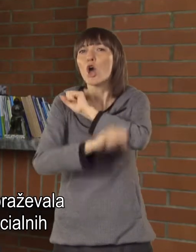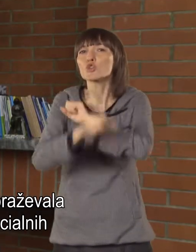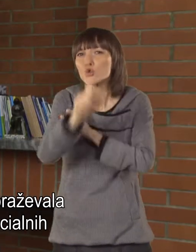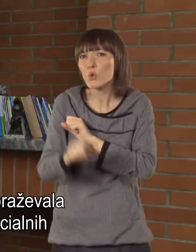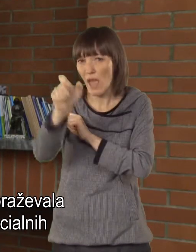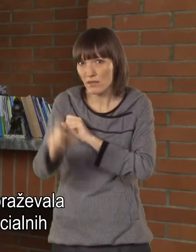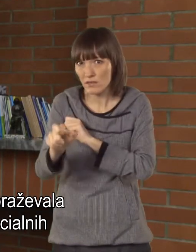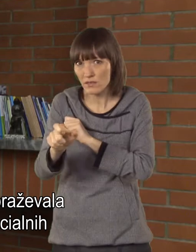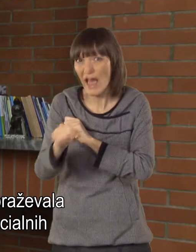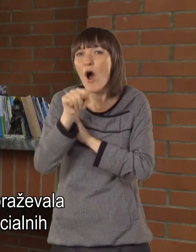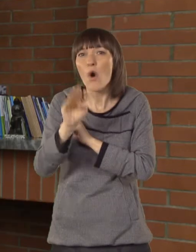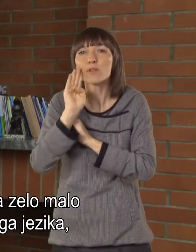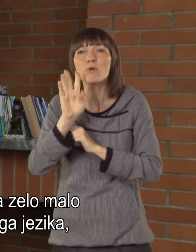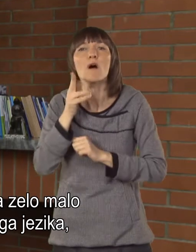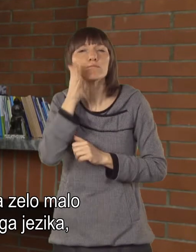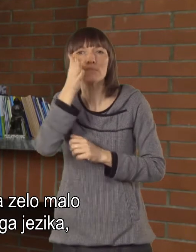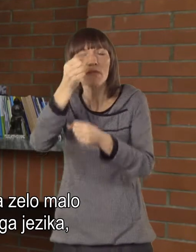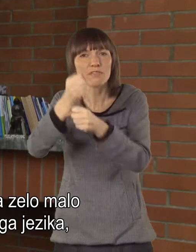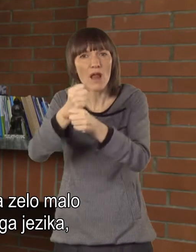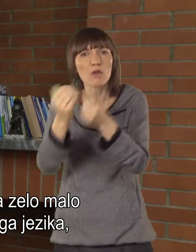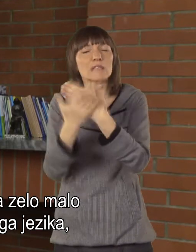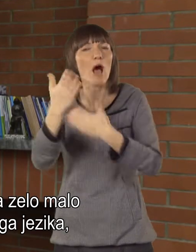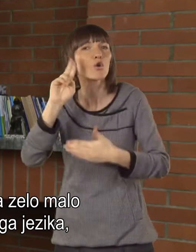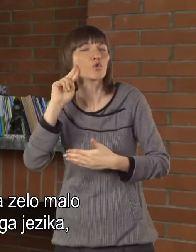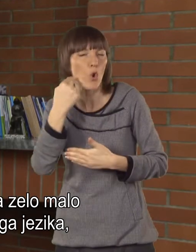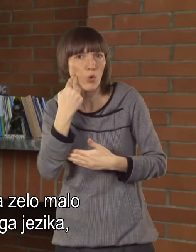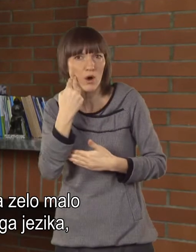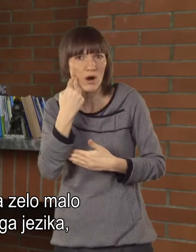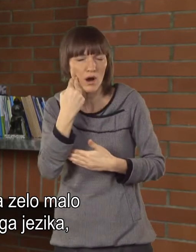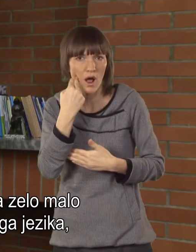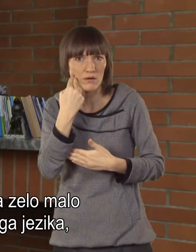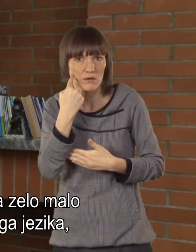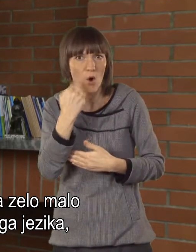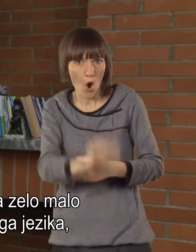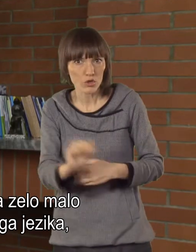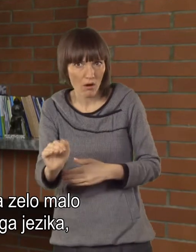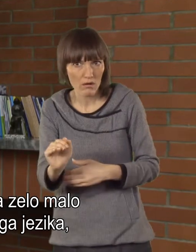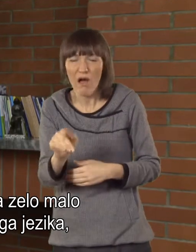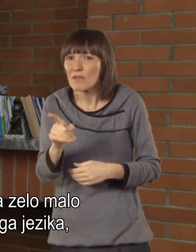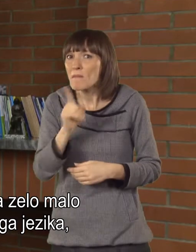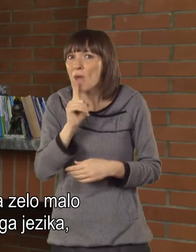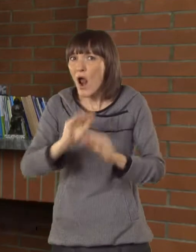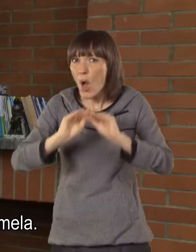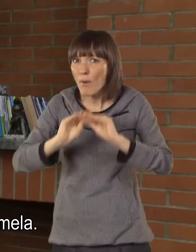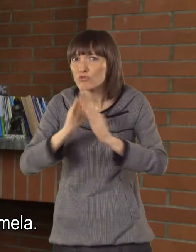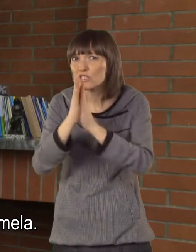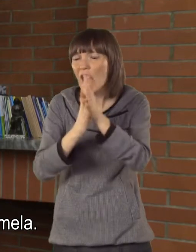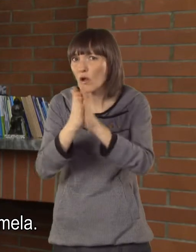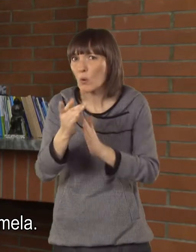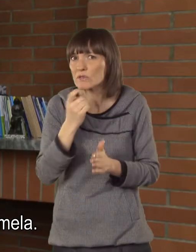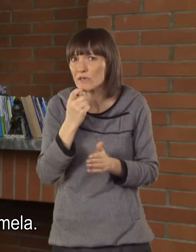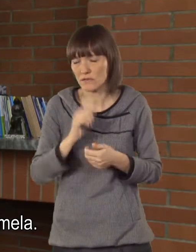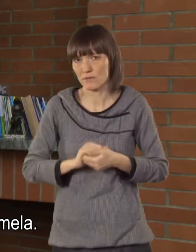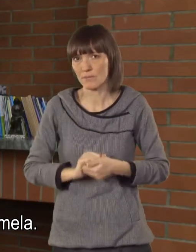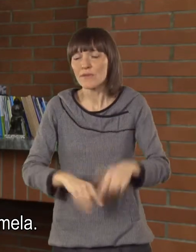svoj kadr potencijalnih učiteljev gluhih, je imela zelo majhno število ur znakovnega jezika, čeh je sploh